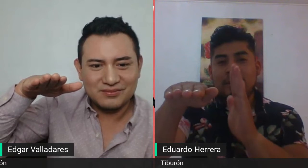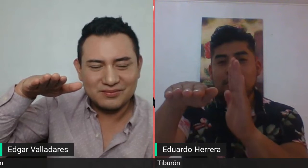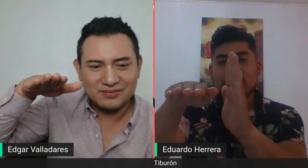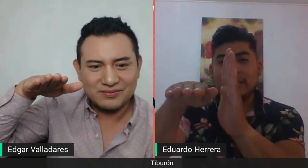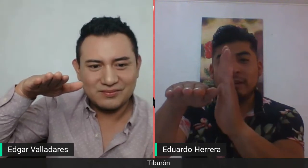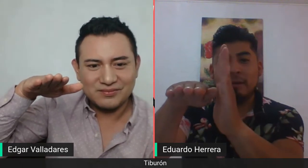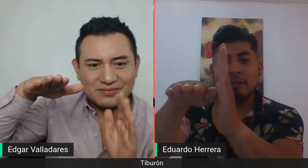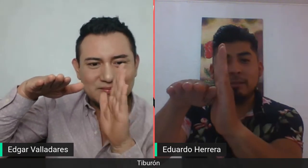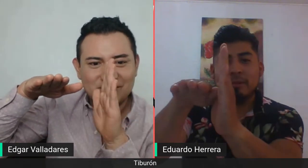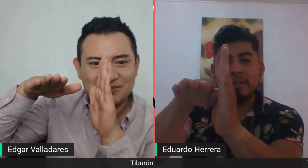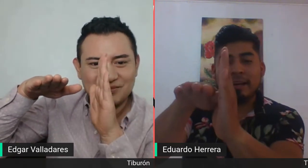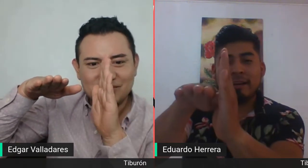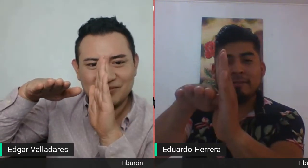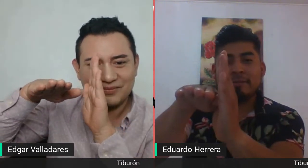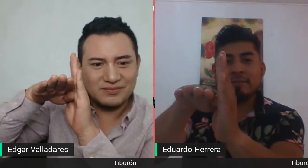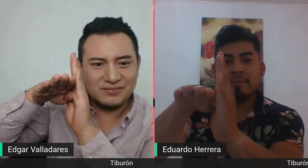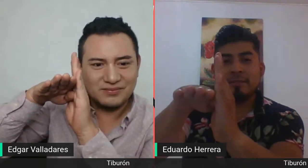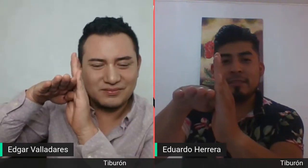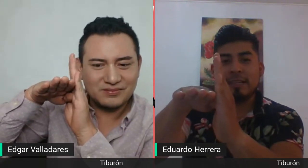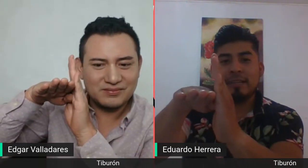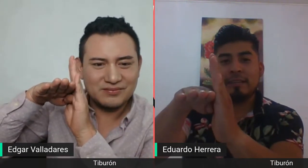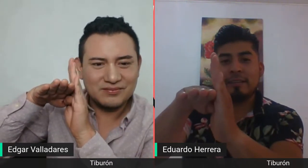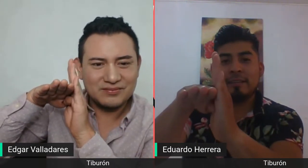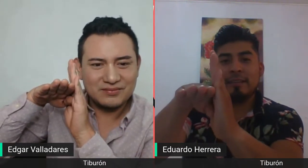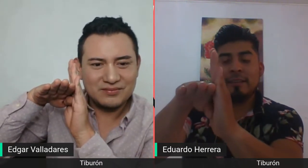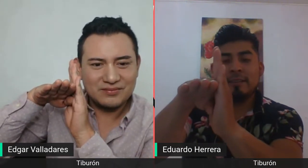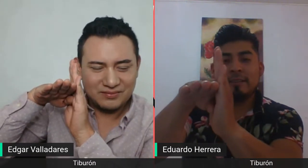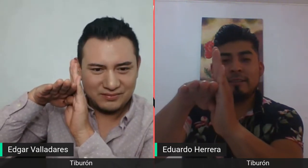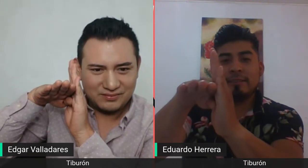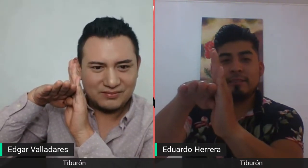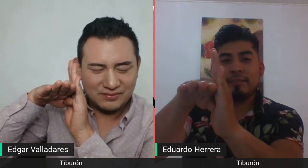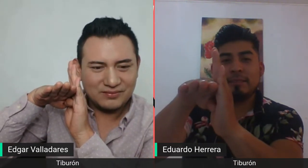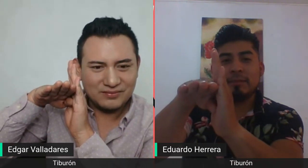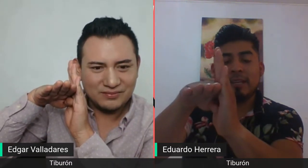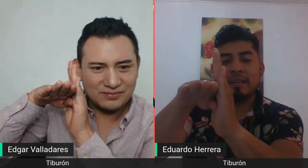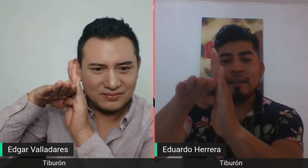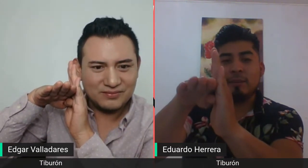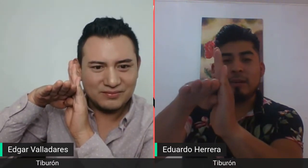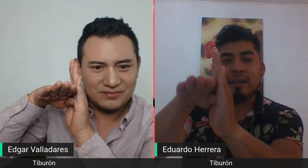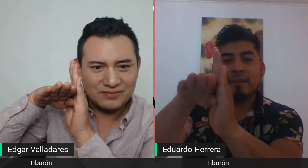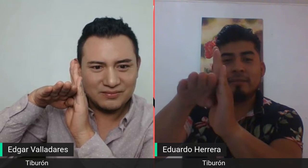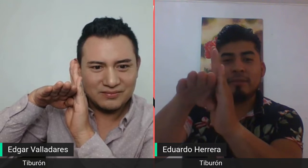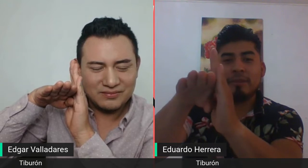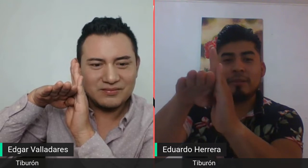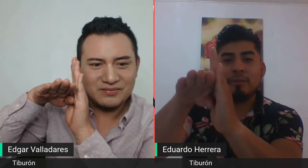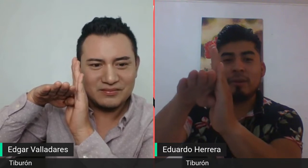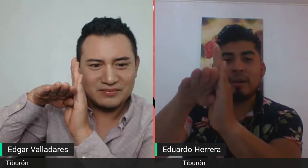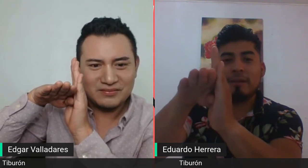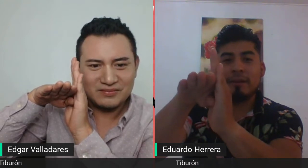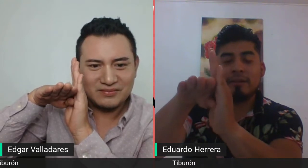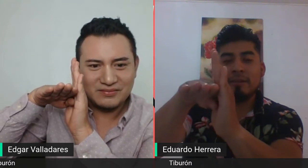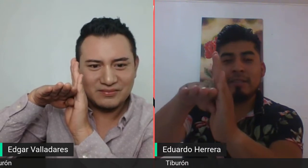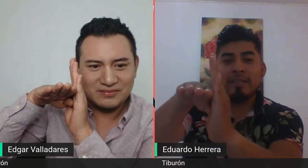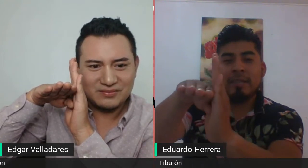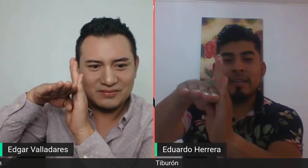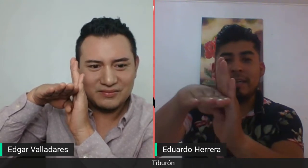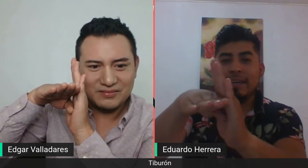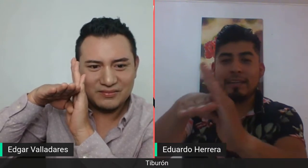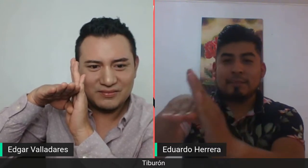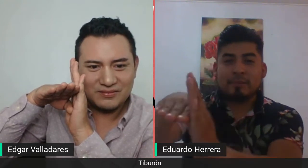mano posterior la vamos a poner acá. ¿Sale? Si quieren acomodar poniendo el pulgar abajo. Y hacemos